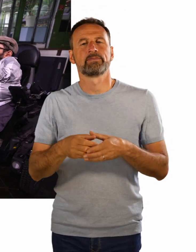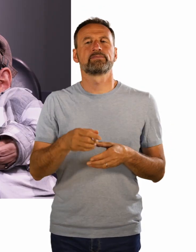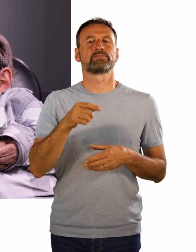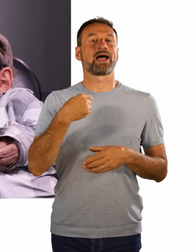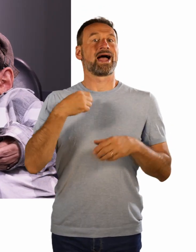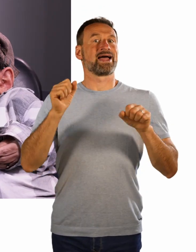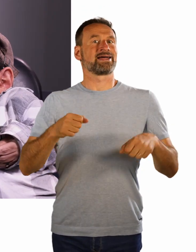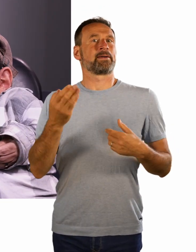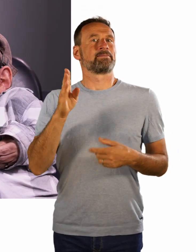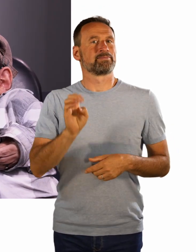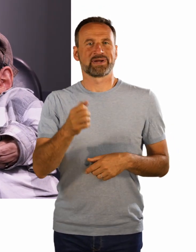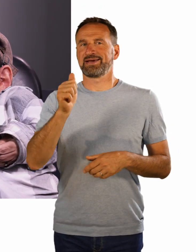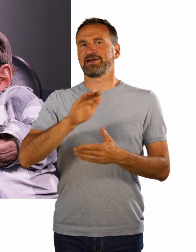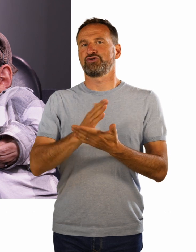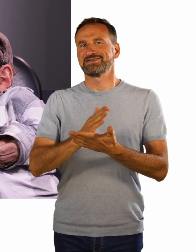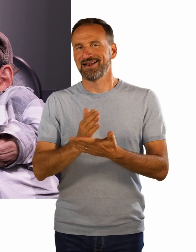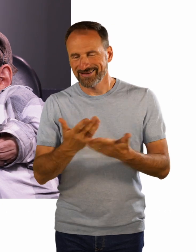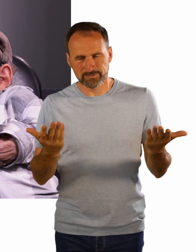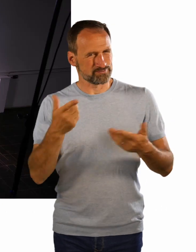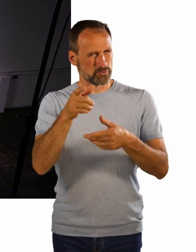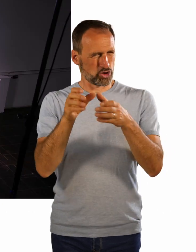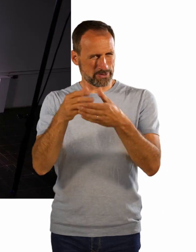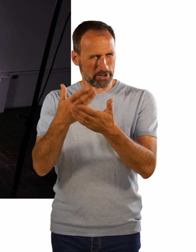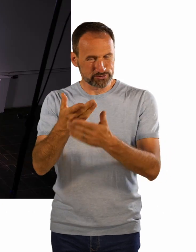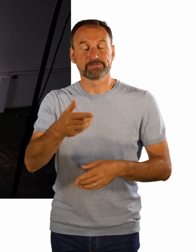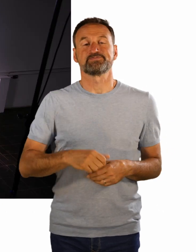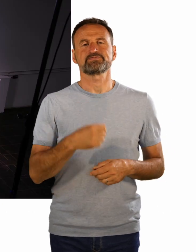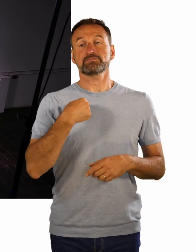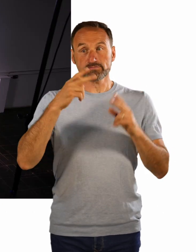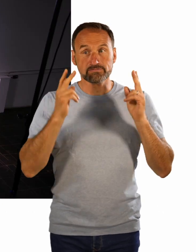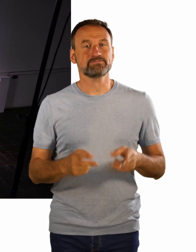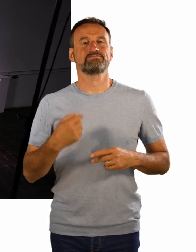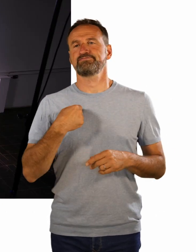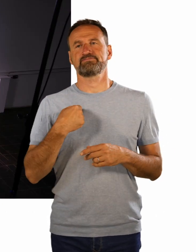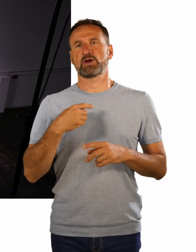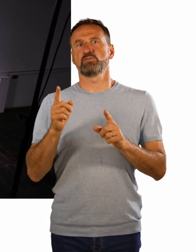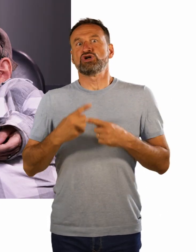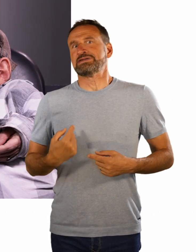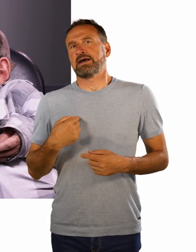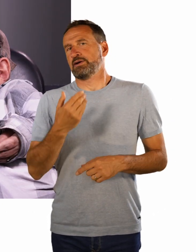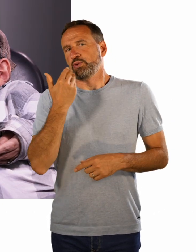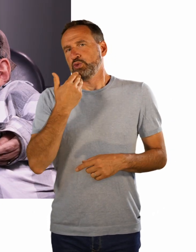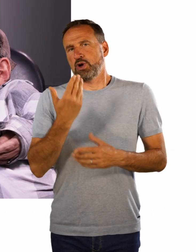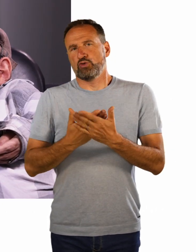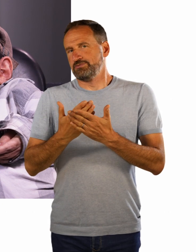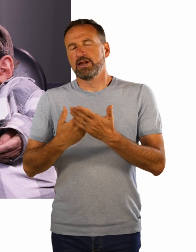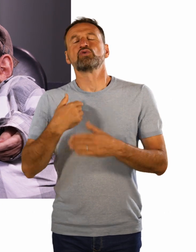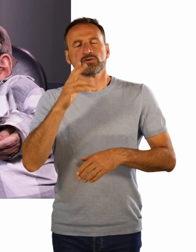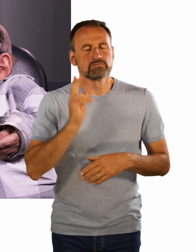Ich bin noch Studentin und studiere Soziale Arbeit und wollte das dann halt später noch mit Musik verknüpfen. Das heißt quasi dann ein Zweitstudium